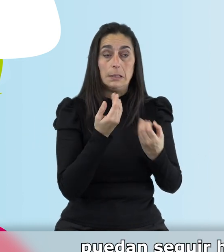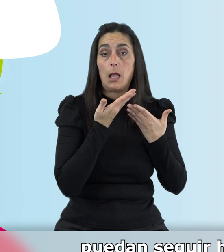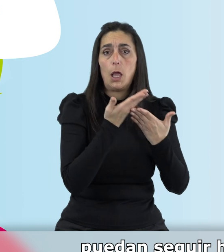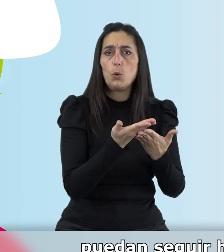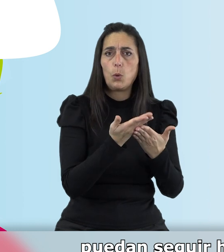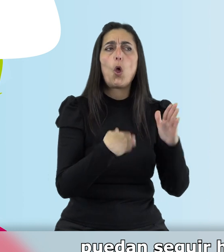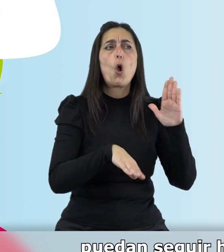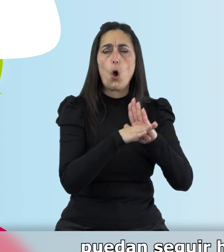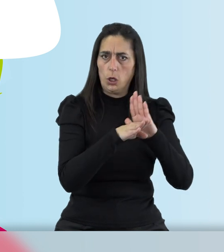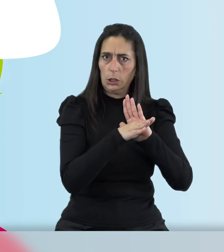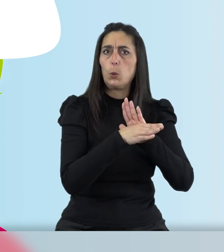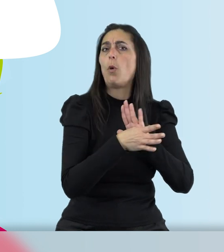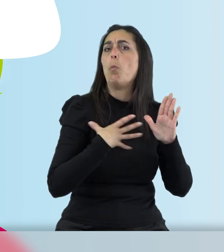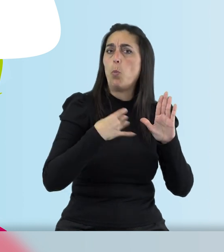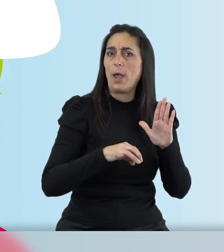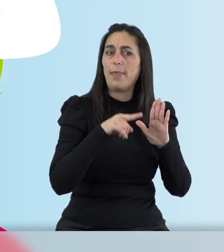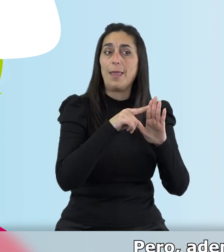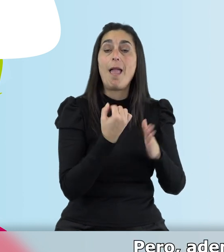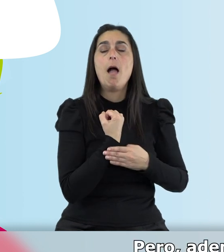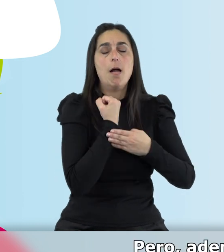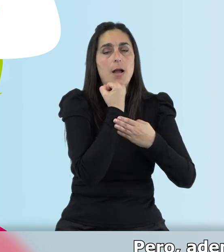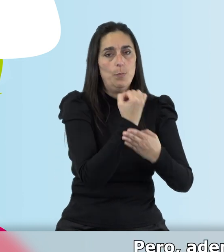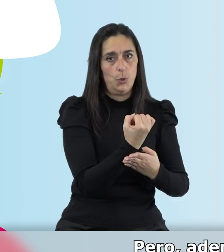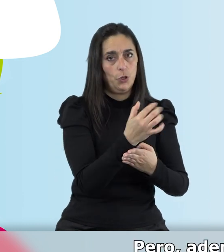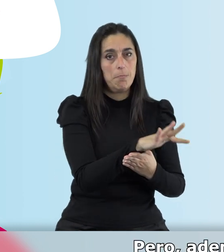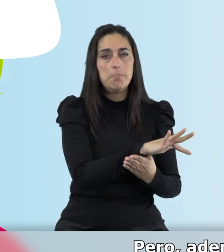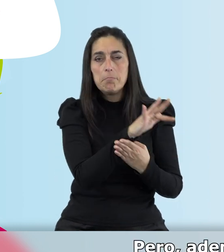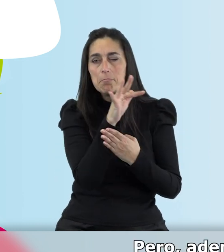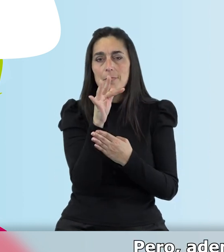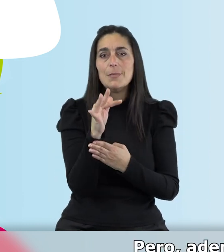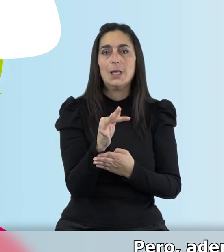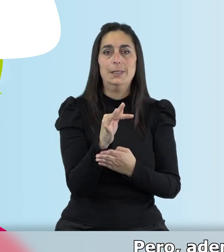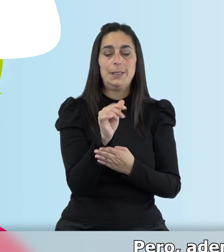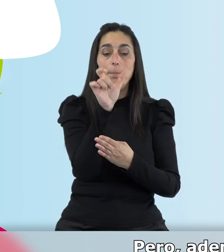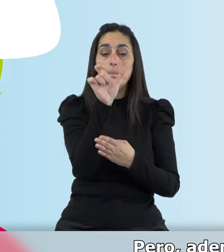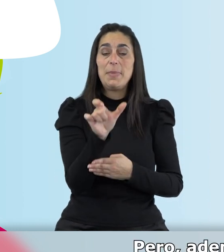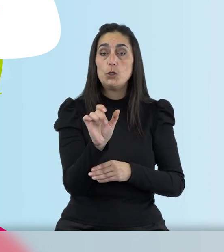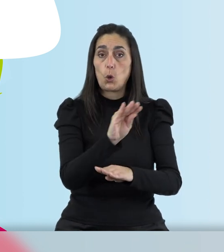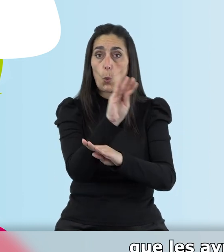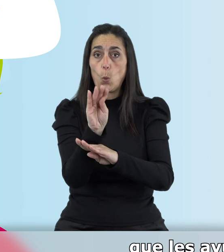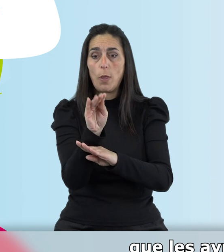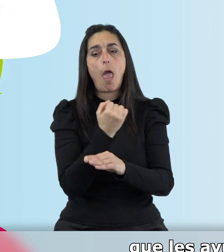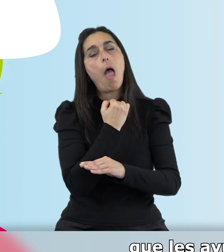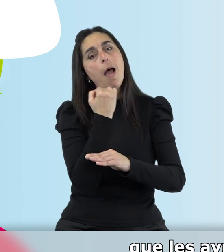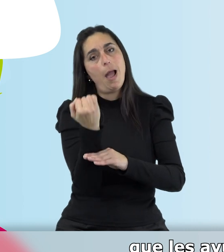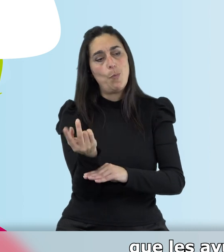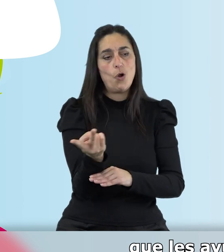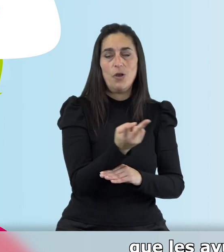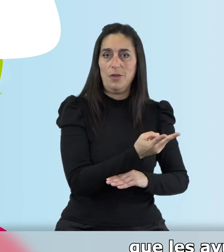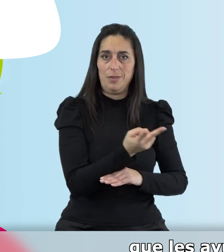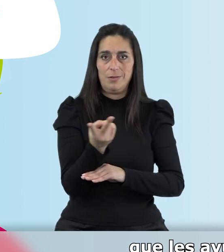haciéndolo. Y se les presta apoyo precisamente para ello. Pero, además, también se apoya a los cuidadores que